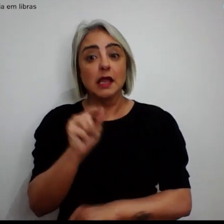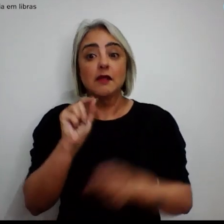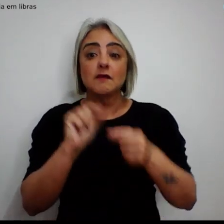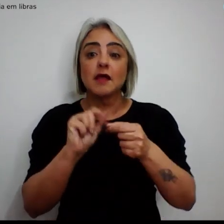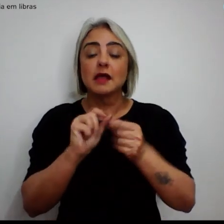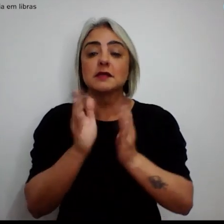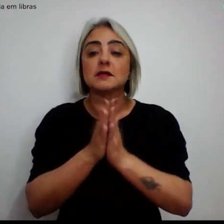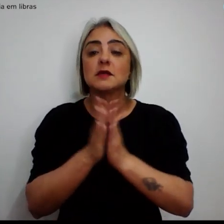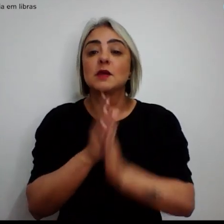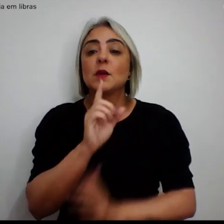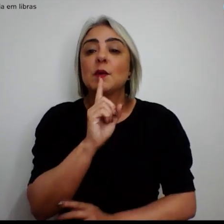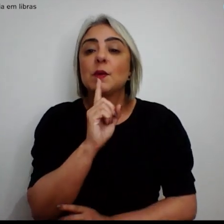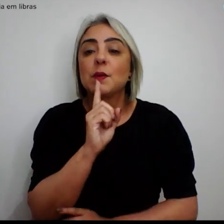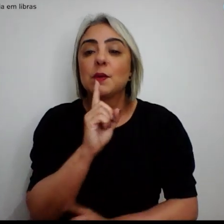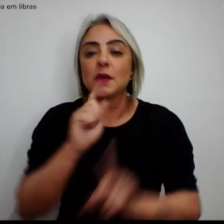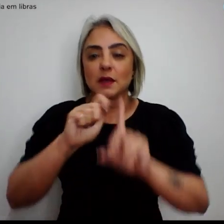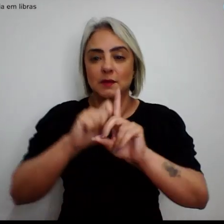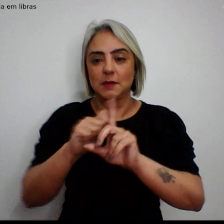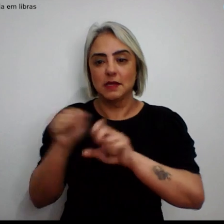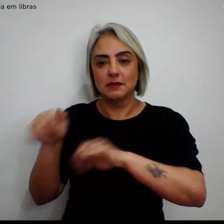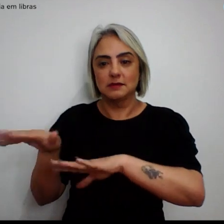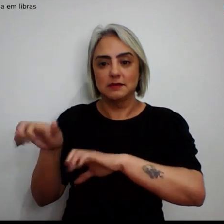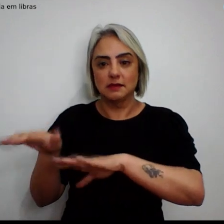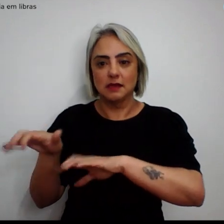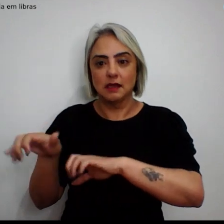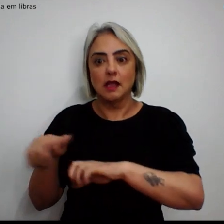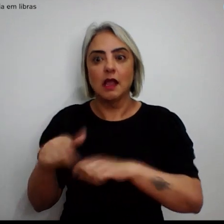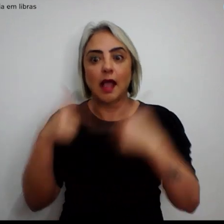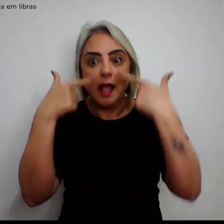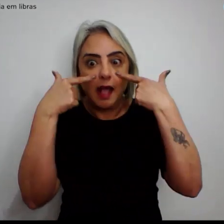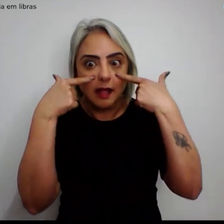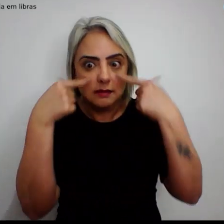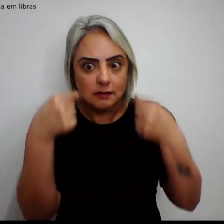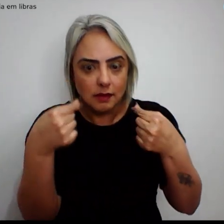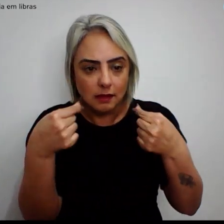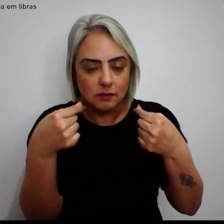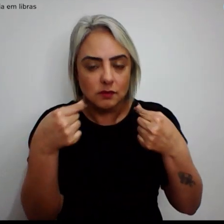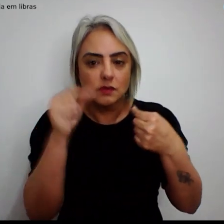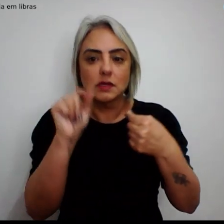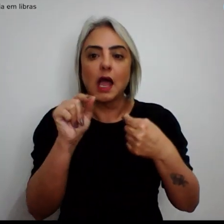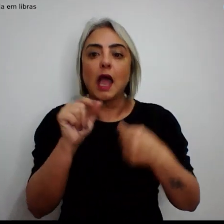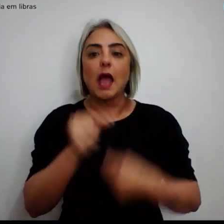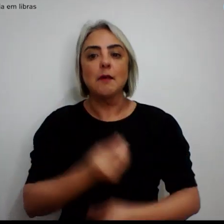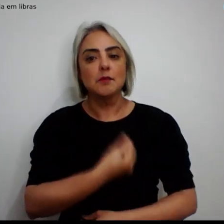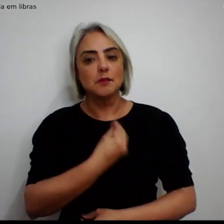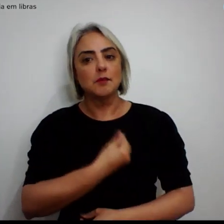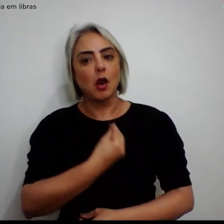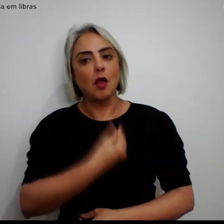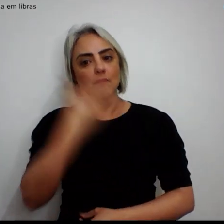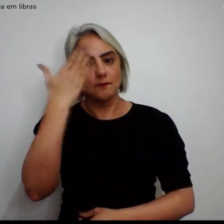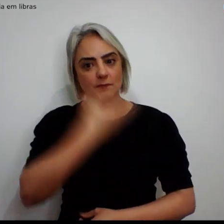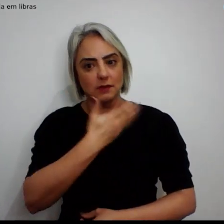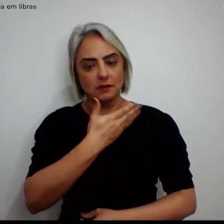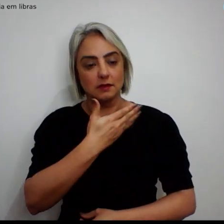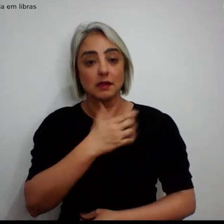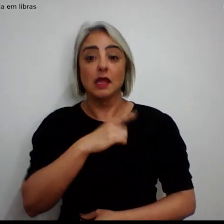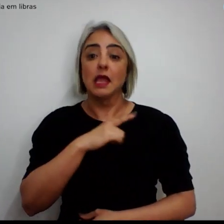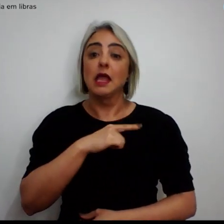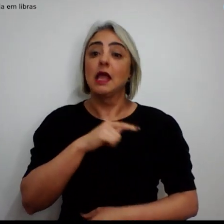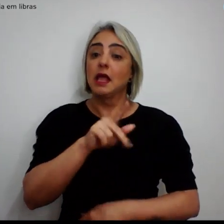aniversário no mês de setembro devem ficar atentos à prova de vida. Estes educadores